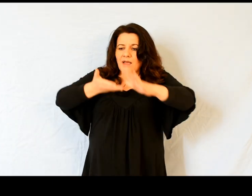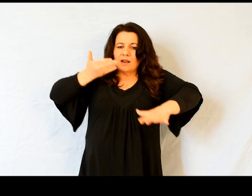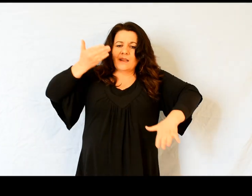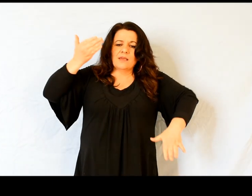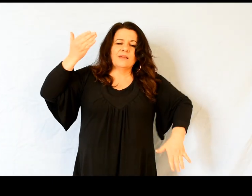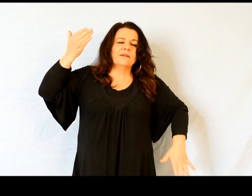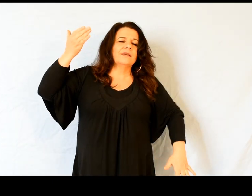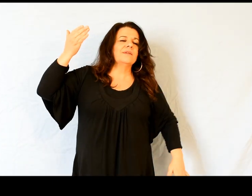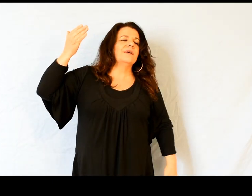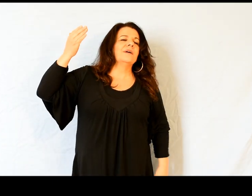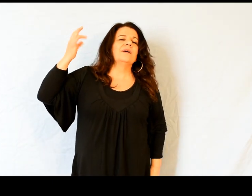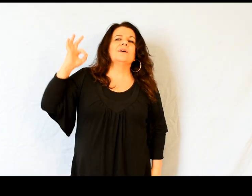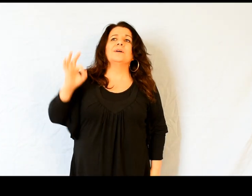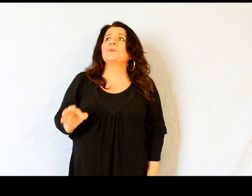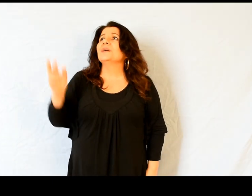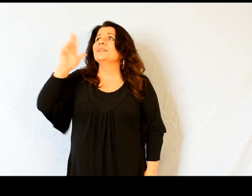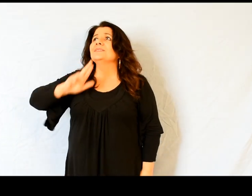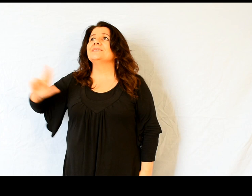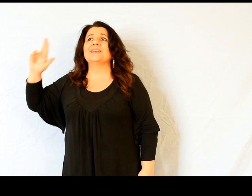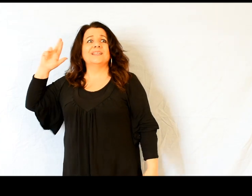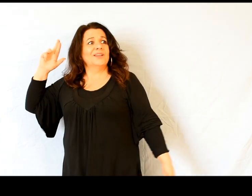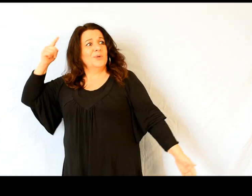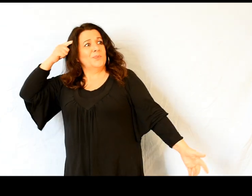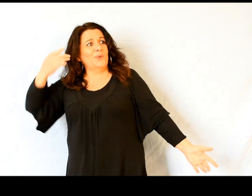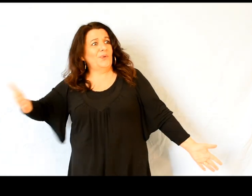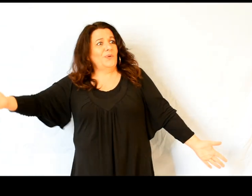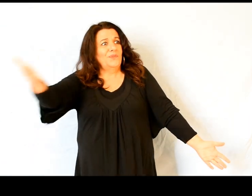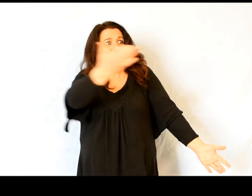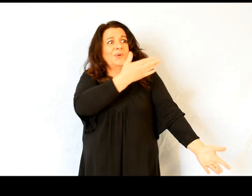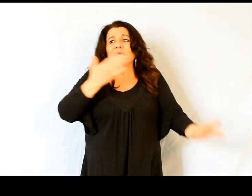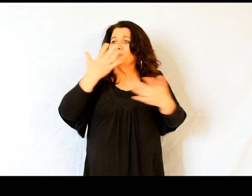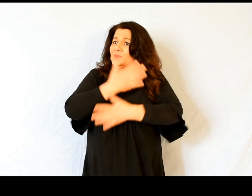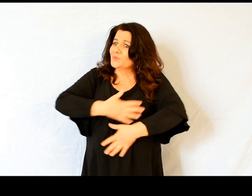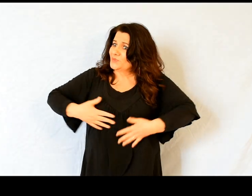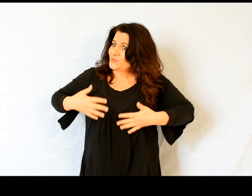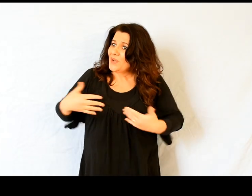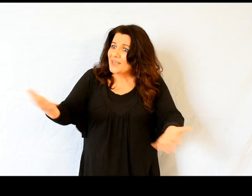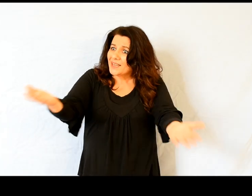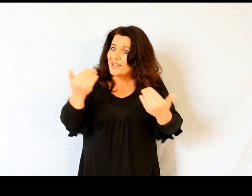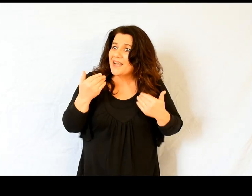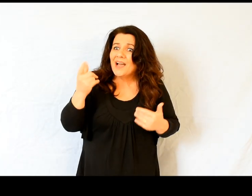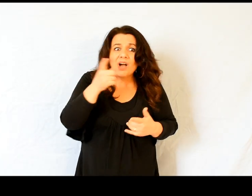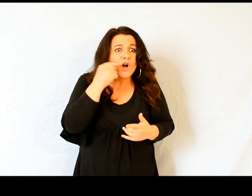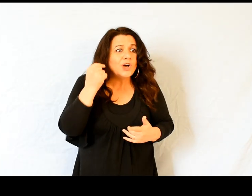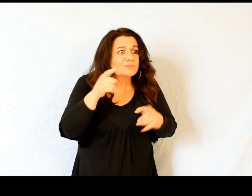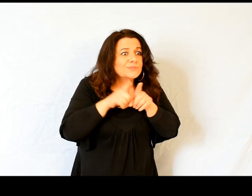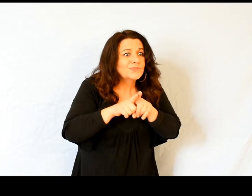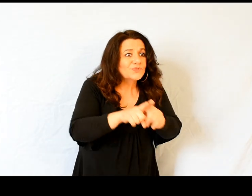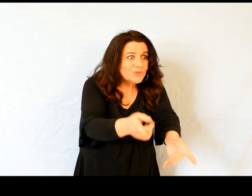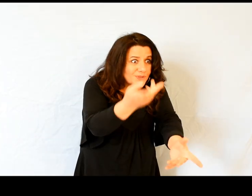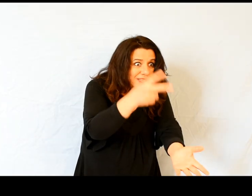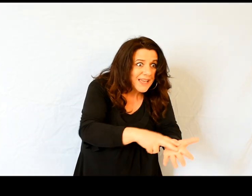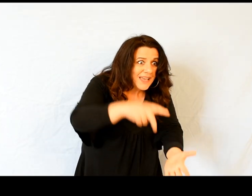votre joie Exultez, hommes justes, hommes droits,